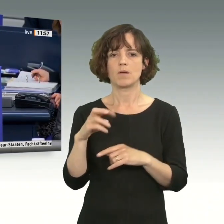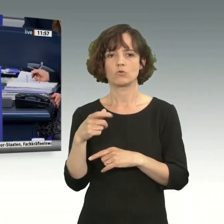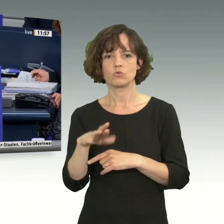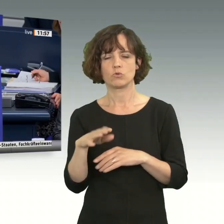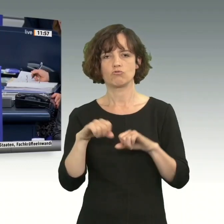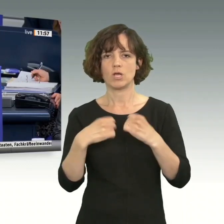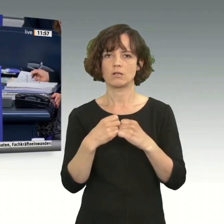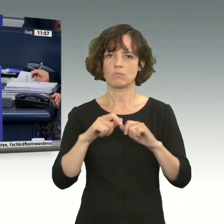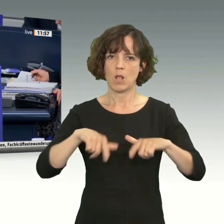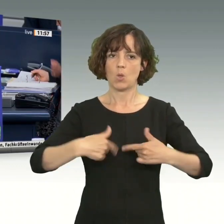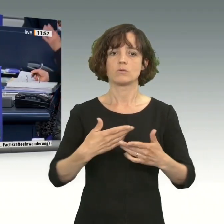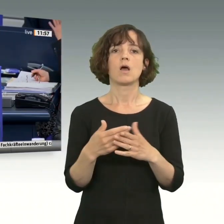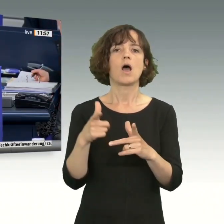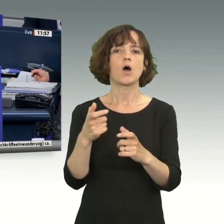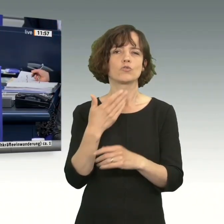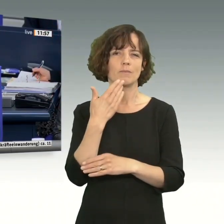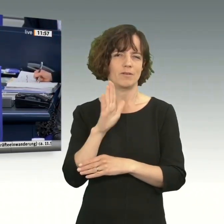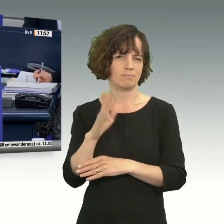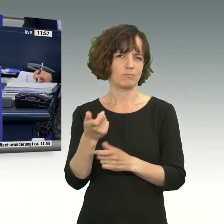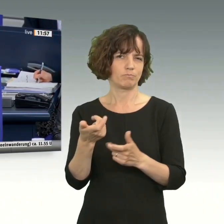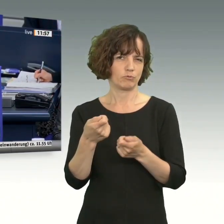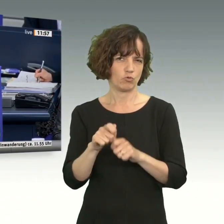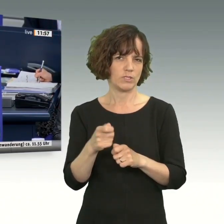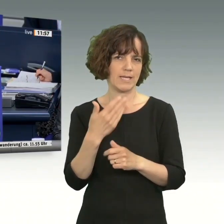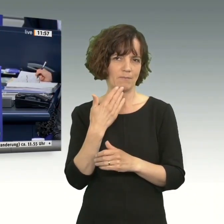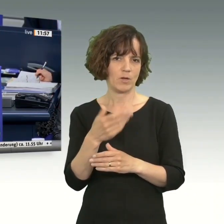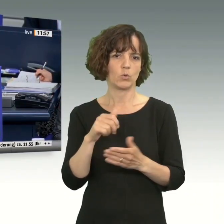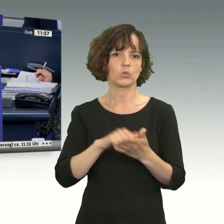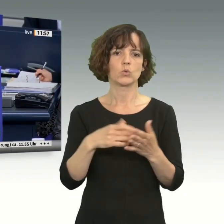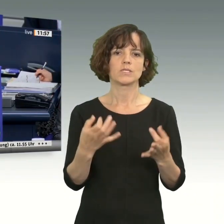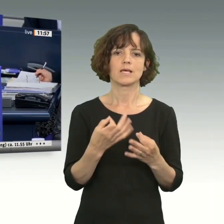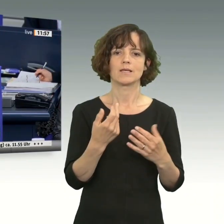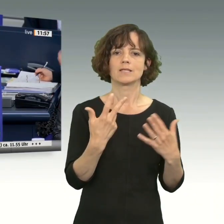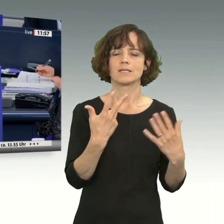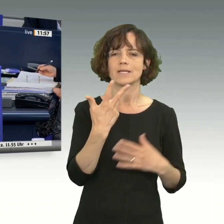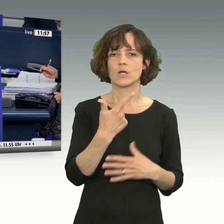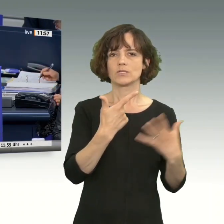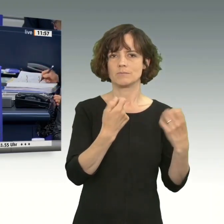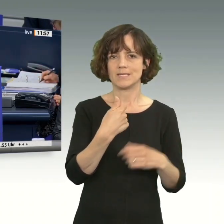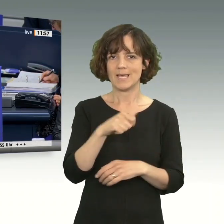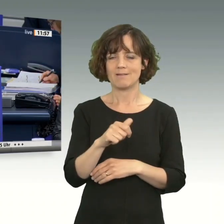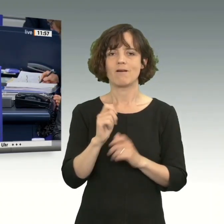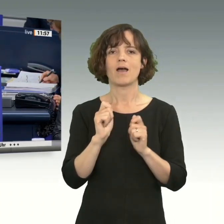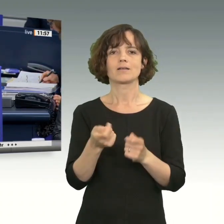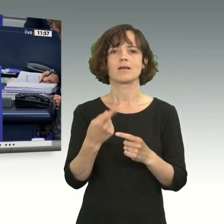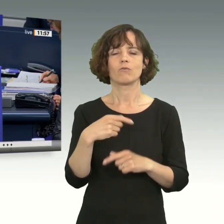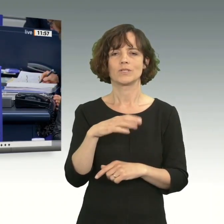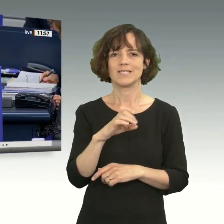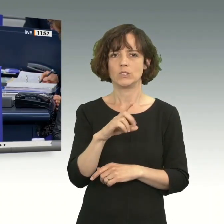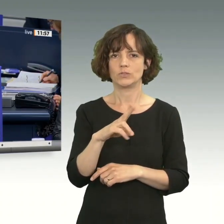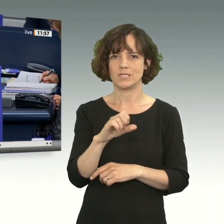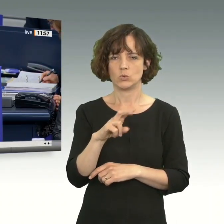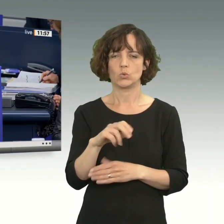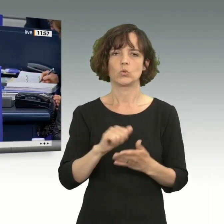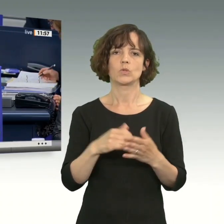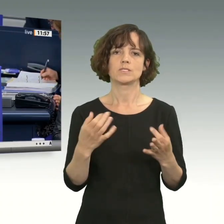setzen.« Der Ausschuss empfiehlt in seiner Beschlussempfehlung auf Drucksache 19 7311, den Antrag der Fraktion der CDU und CSU auf Drucksache